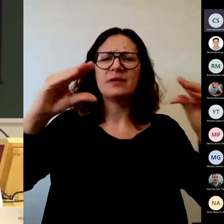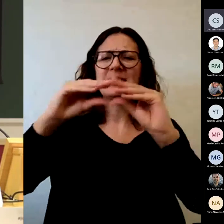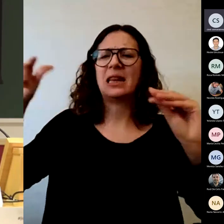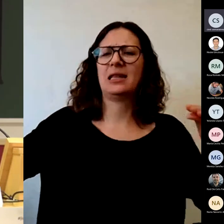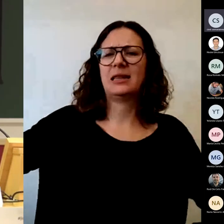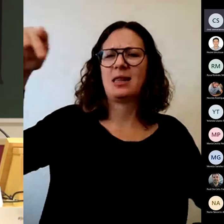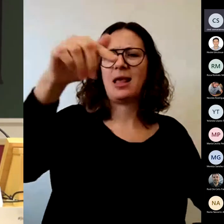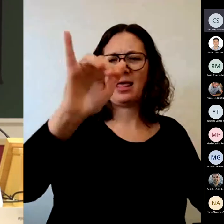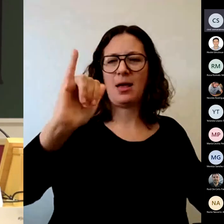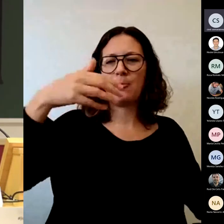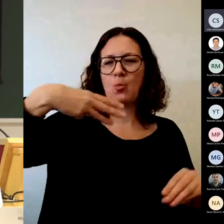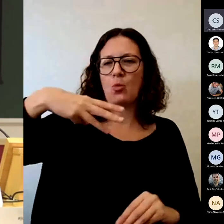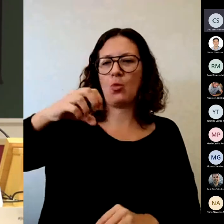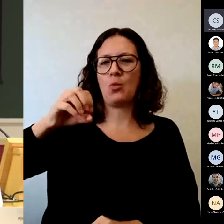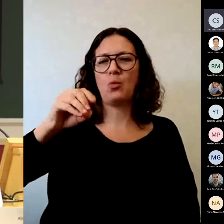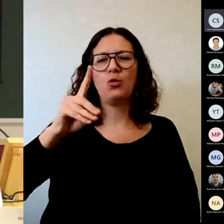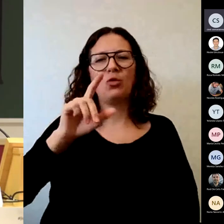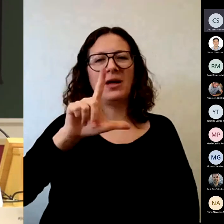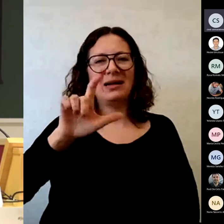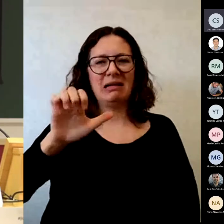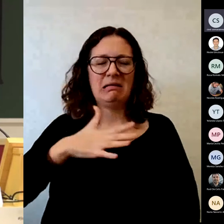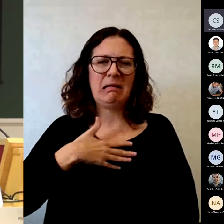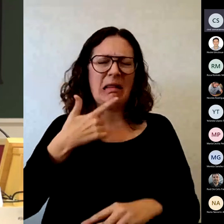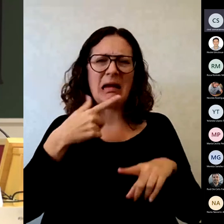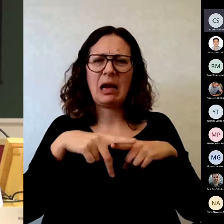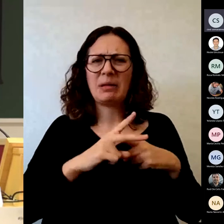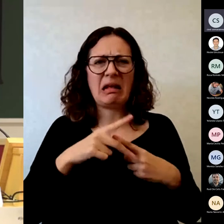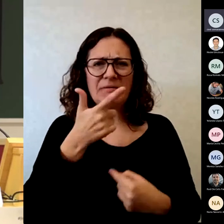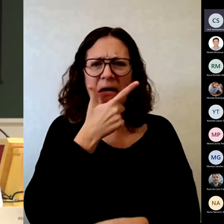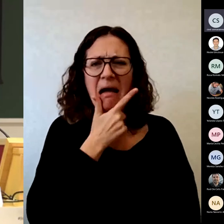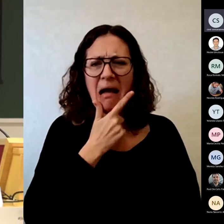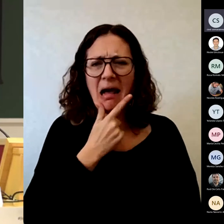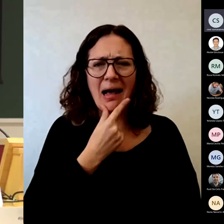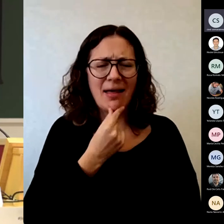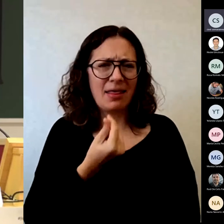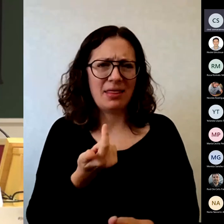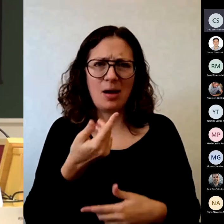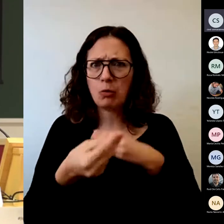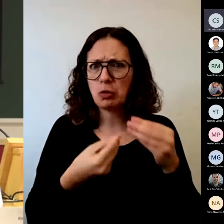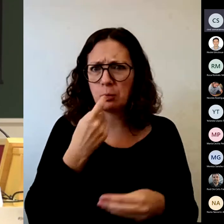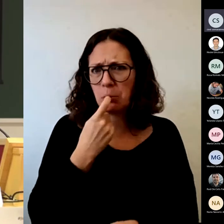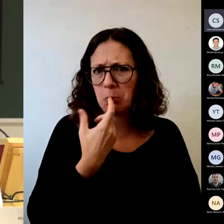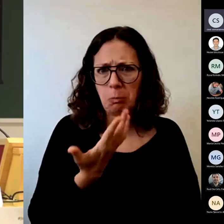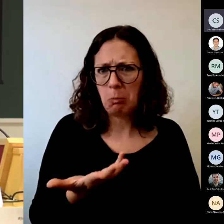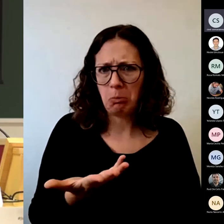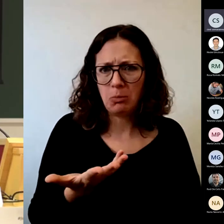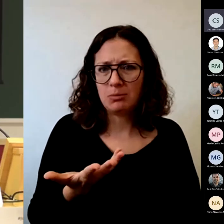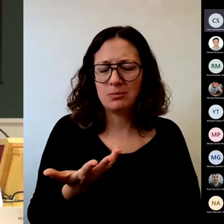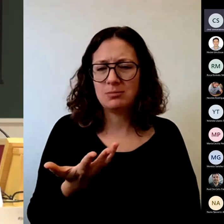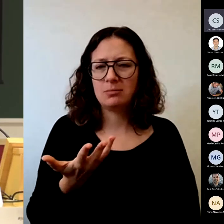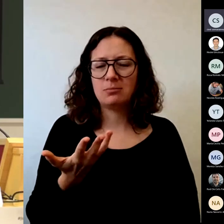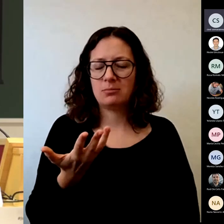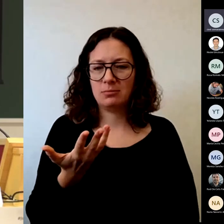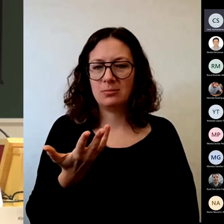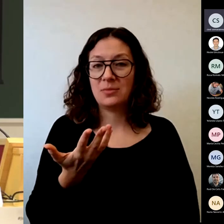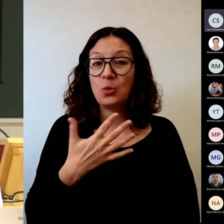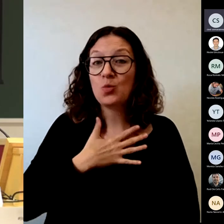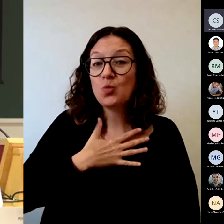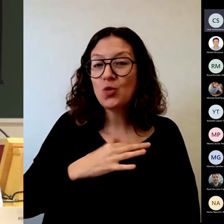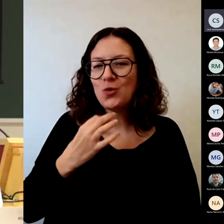Moodle que es una herramienta sencilla fácil de utilizar a veces nos cuesta utilizar todo su potencial